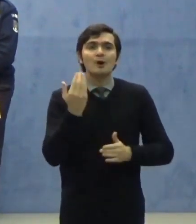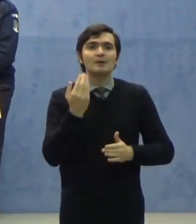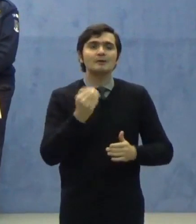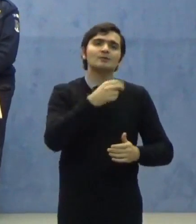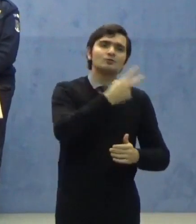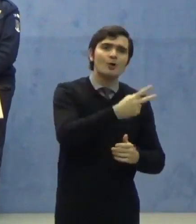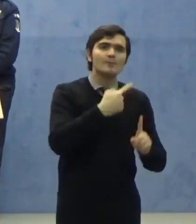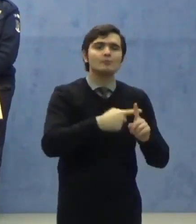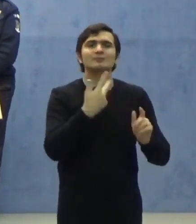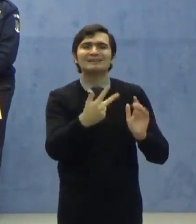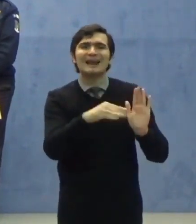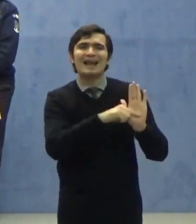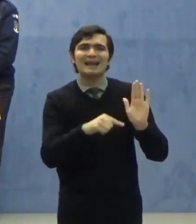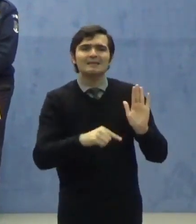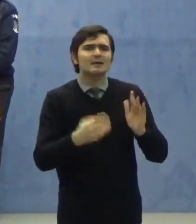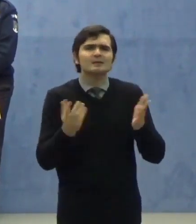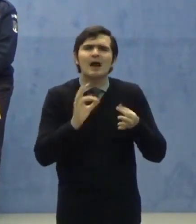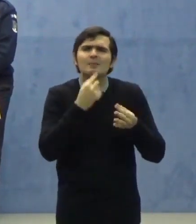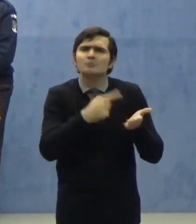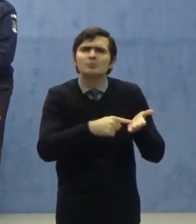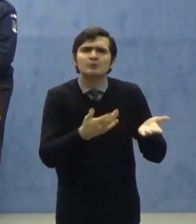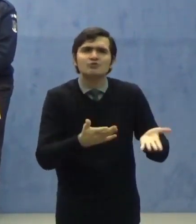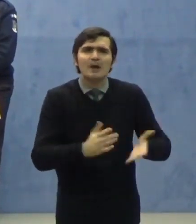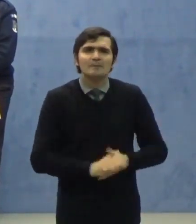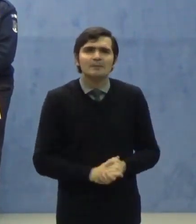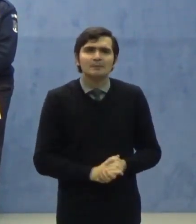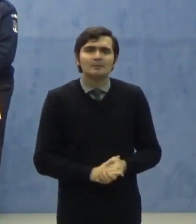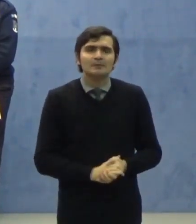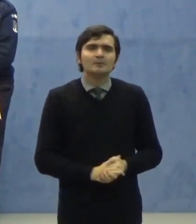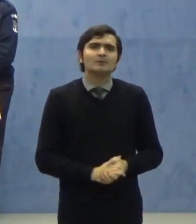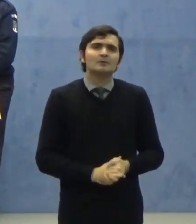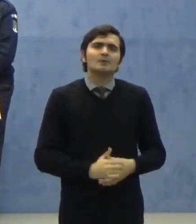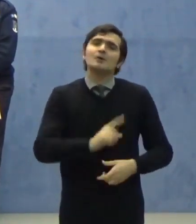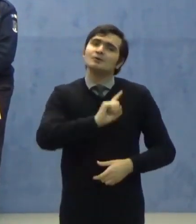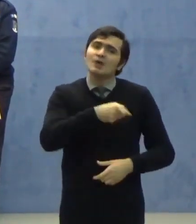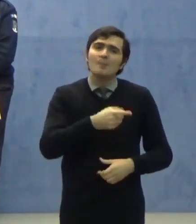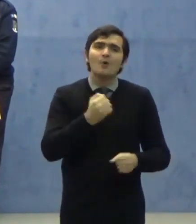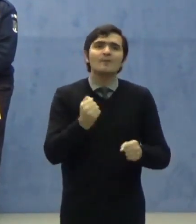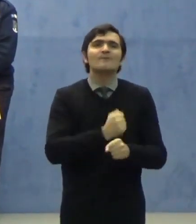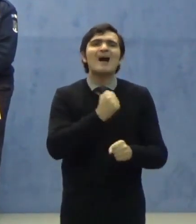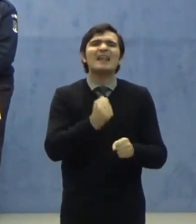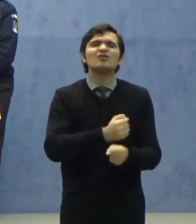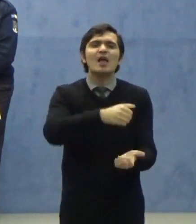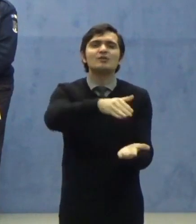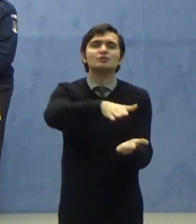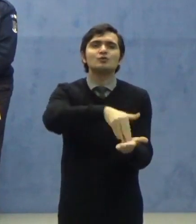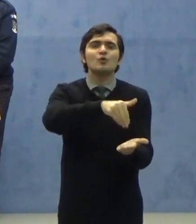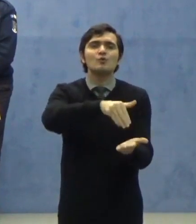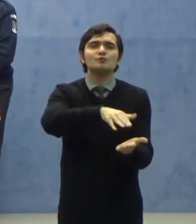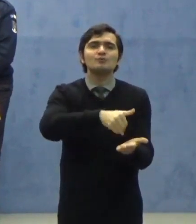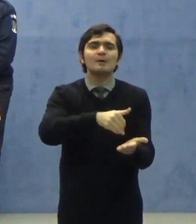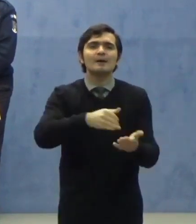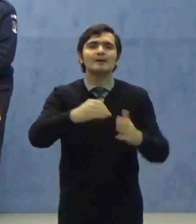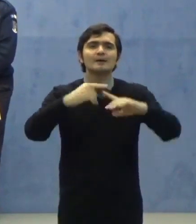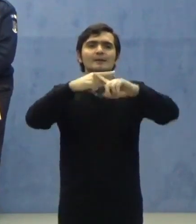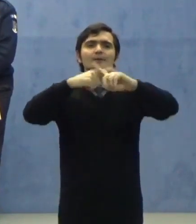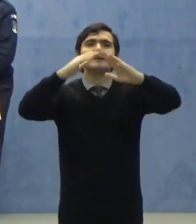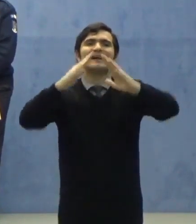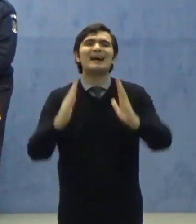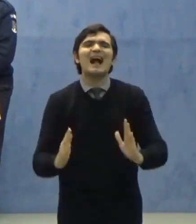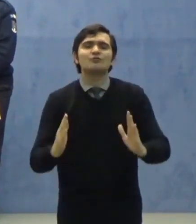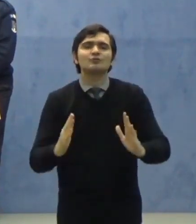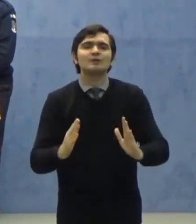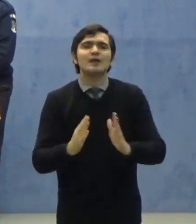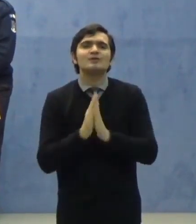3 cu următorul cuprins. 2. pot oficia slujbe în lăcașurile de cult de